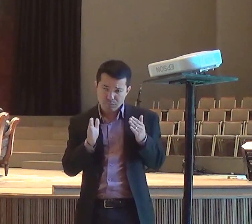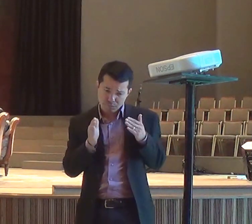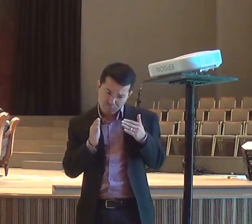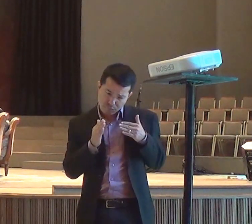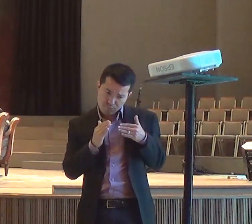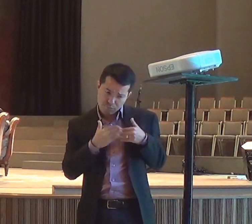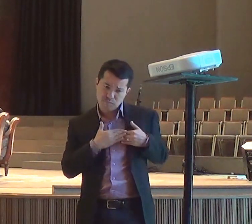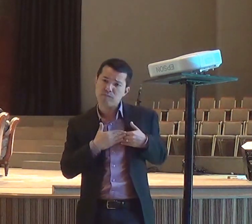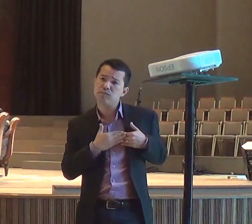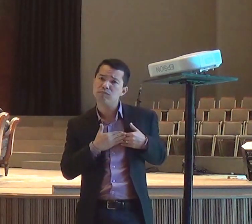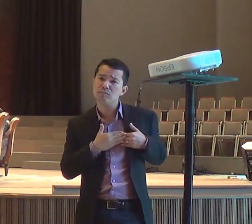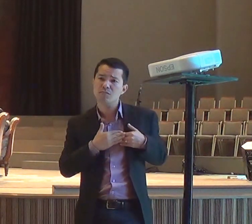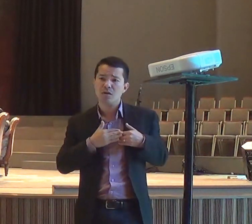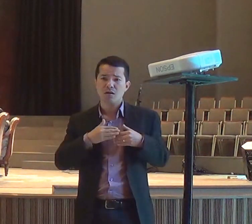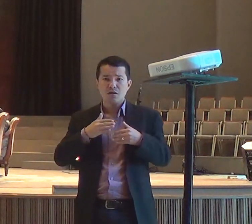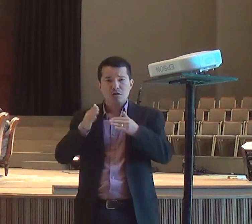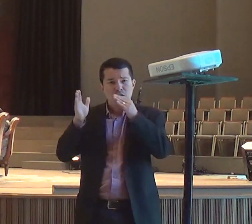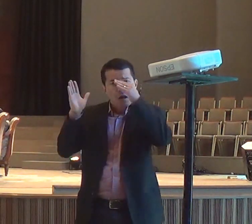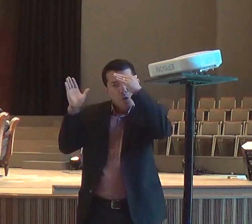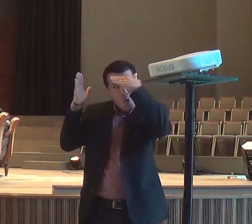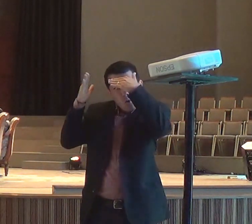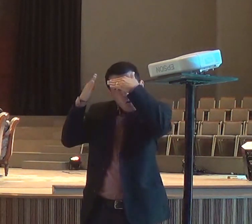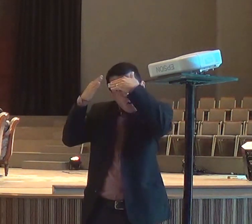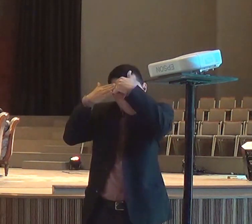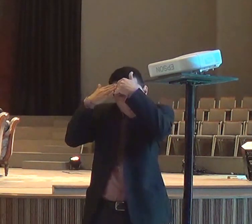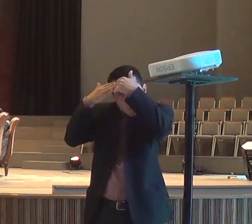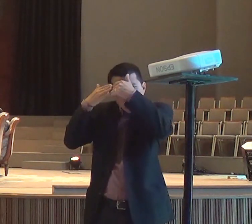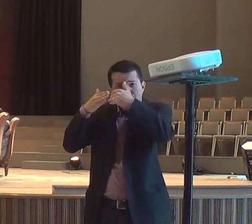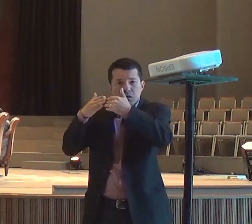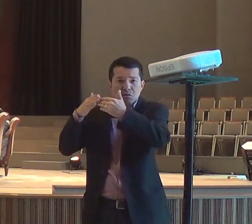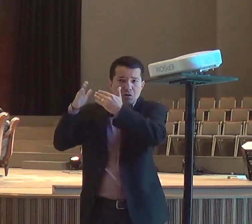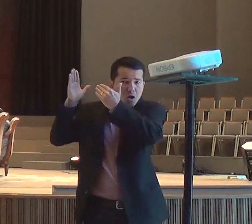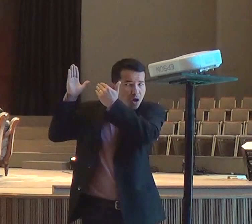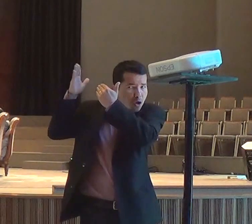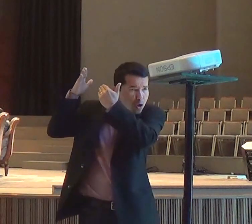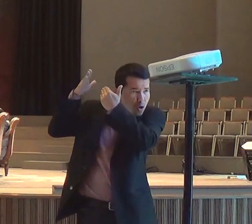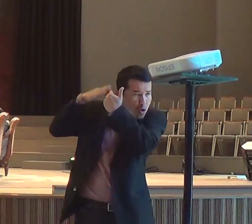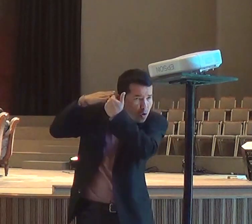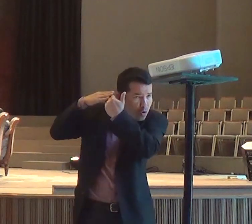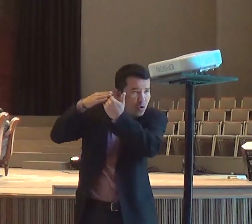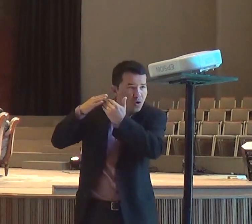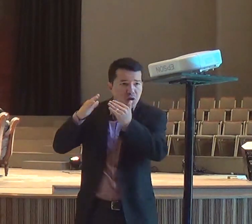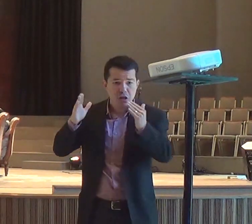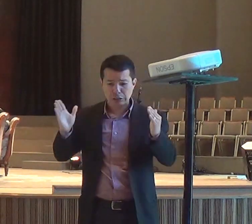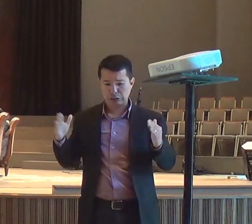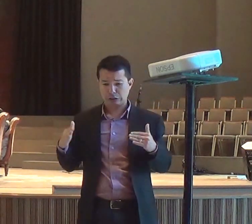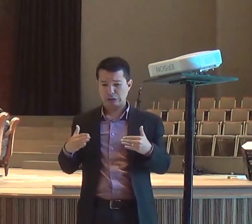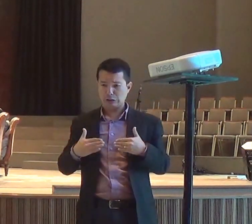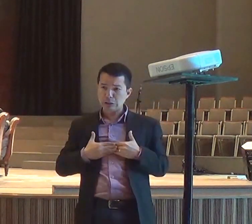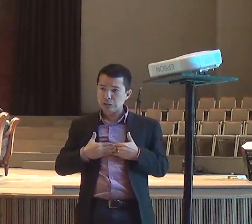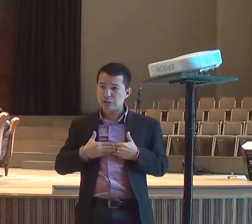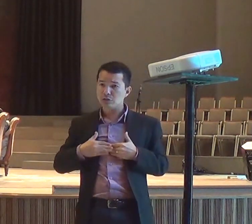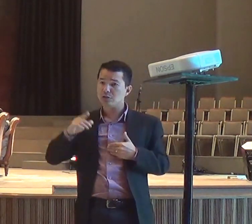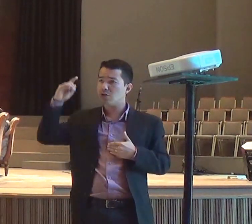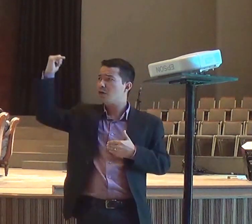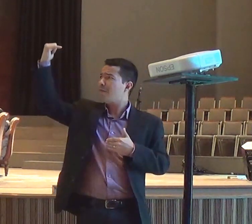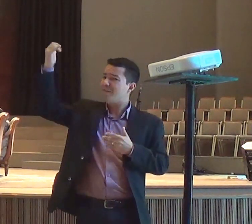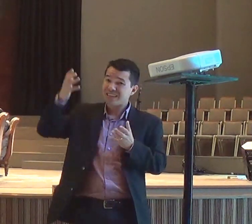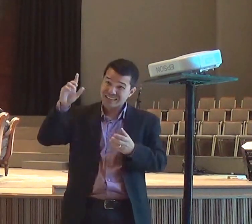vai achando, desculpas, o nosso medo, passa a ser, uma conformidade, tão grande, com a vida,